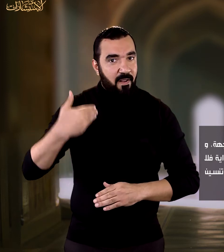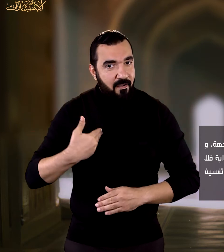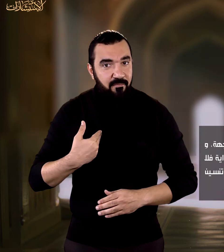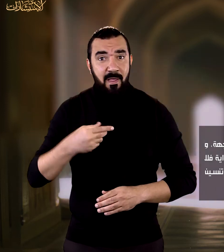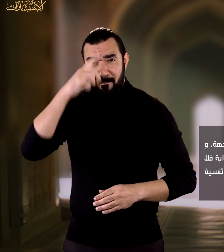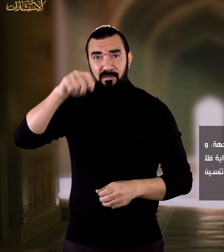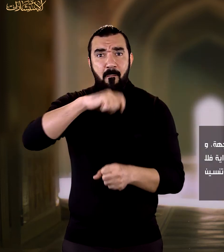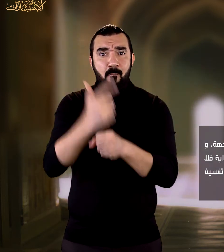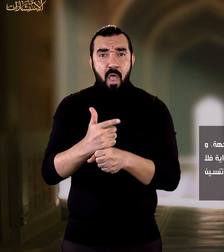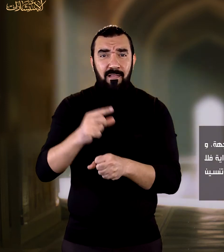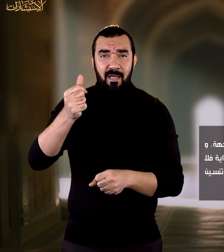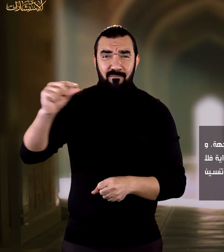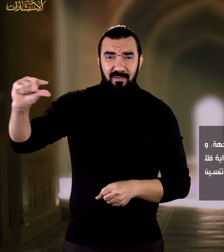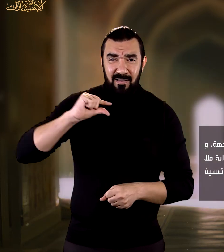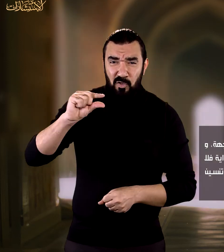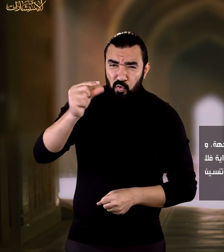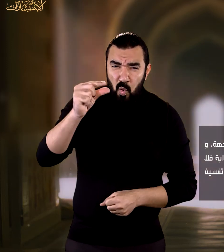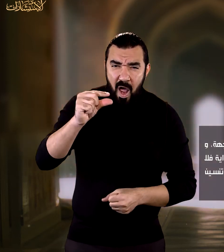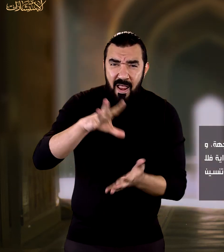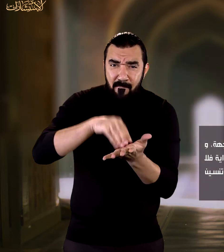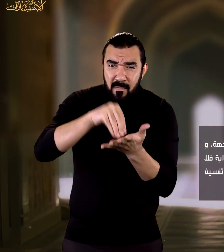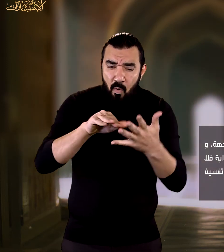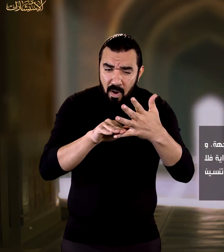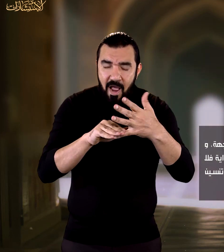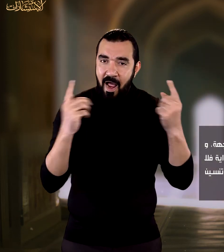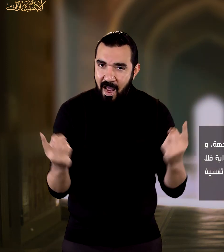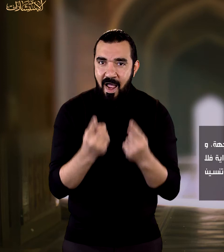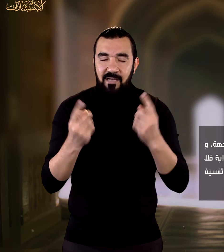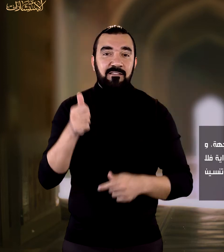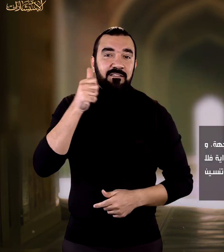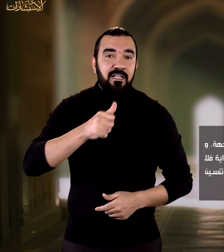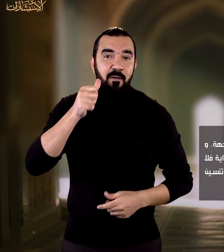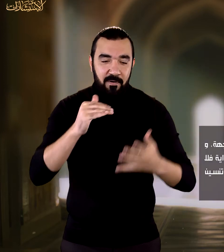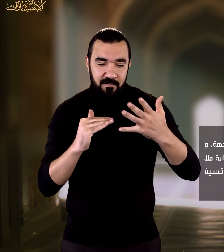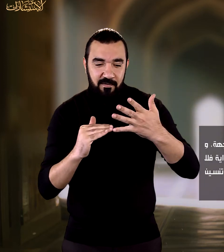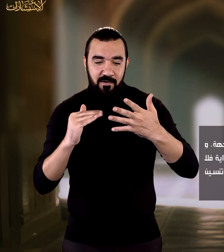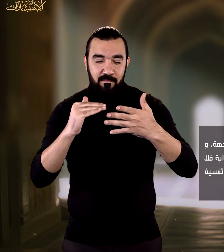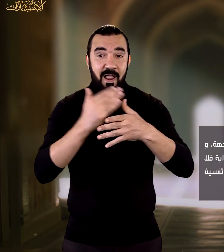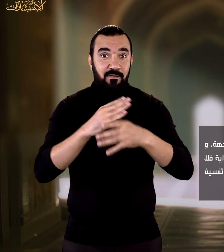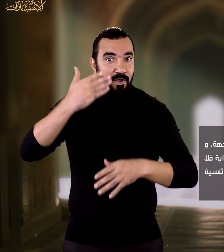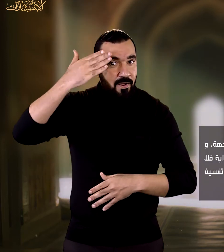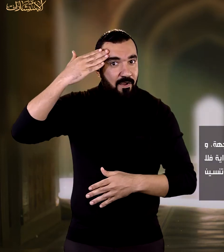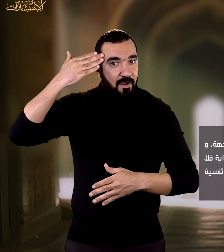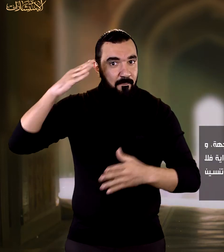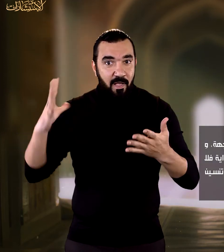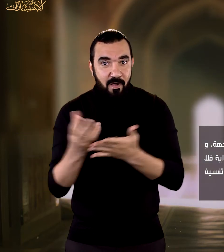أكثر من مرة ولو كان الراتب يسيرا في البداية فلا يمنعك من الوظيفة حتى